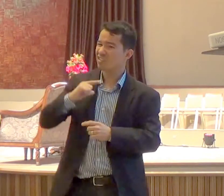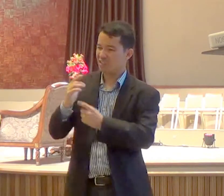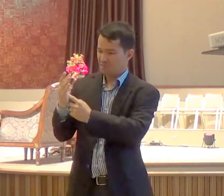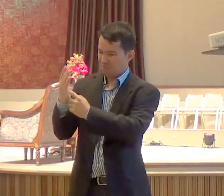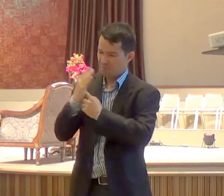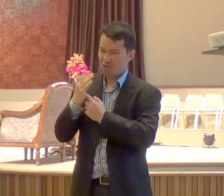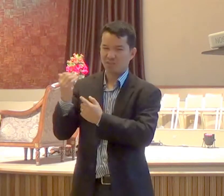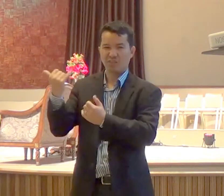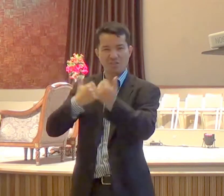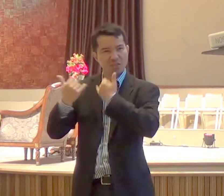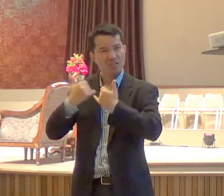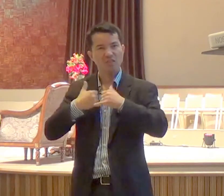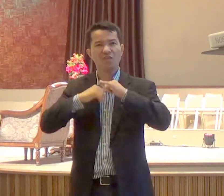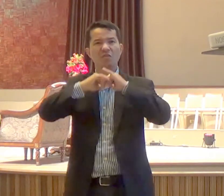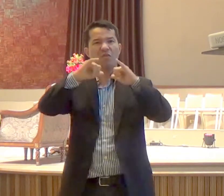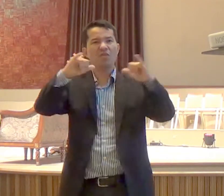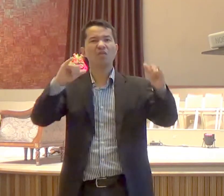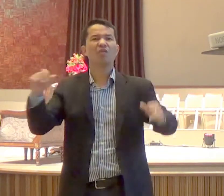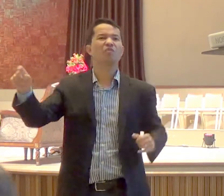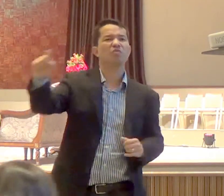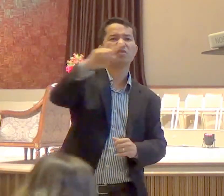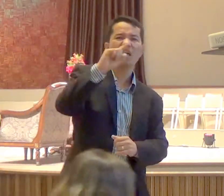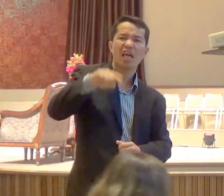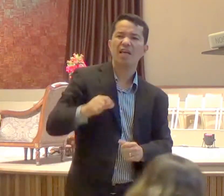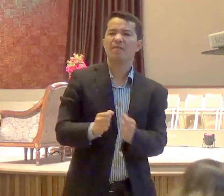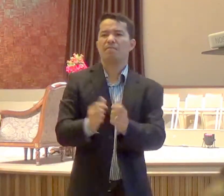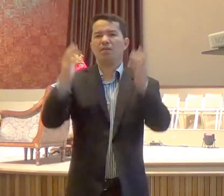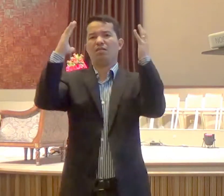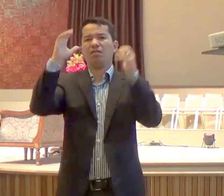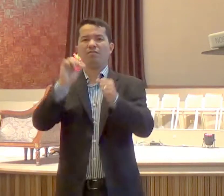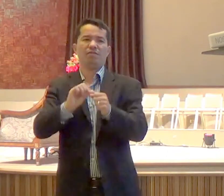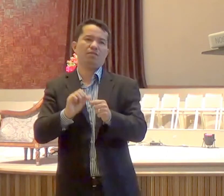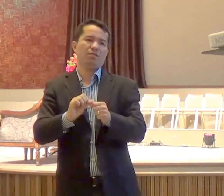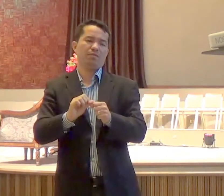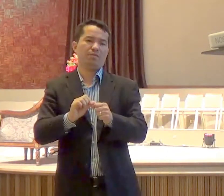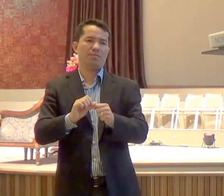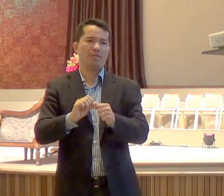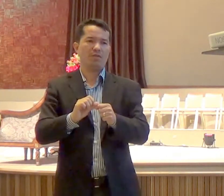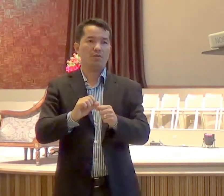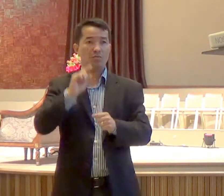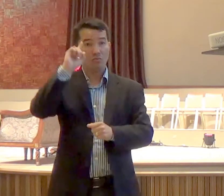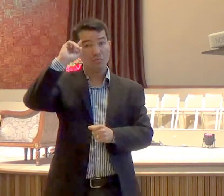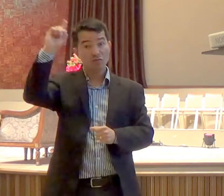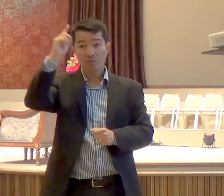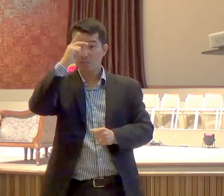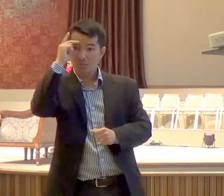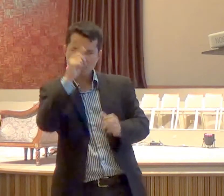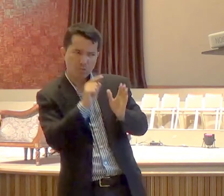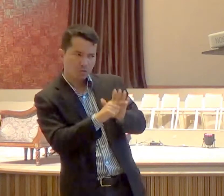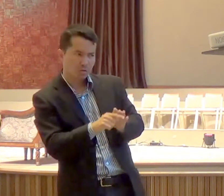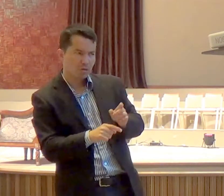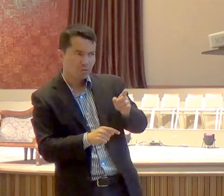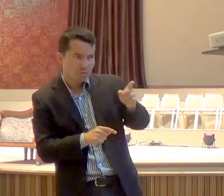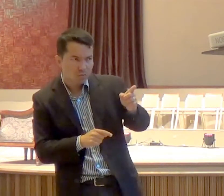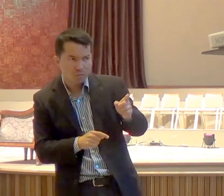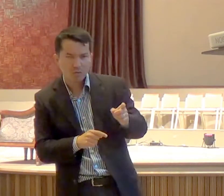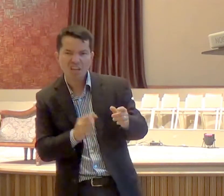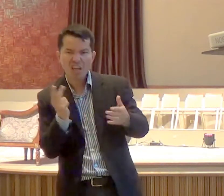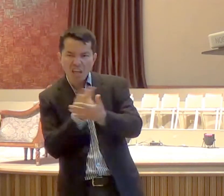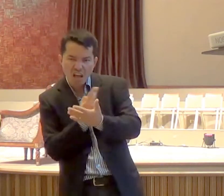fizeram uma pergunta para Jesus e Jesus disse o seguinte, vocês estão errando porque vocês não conhecem as Escrituras e nem